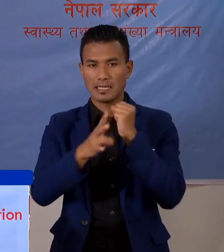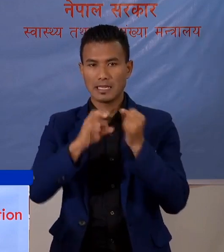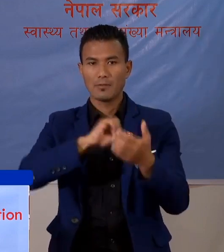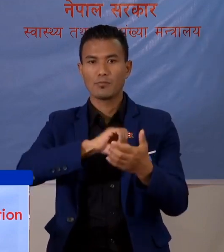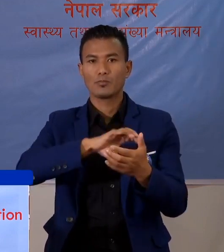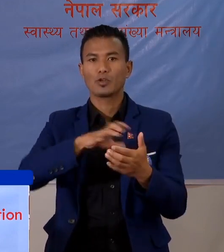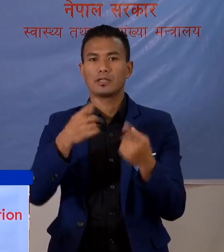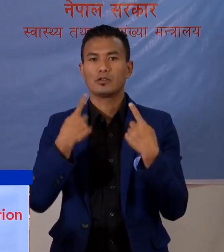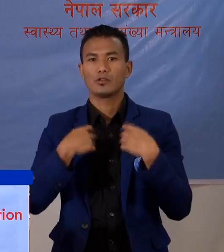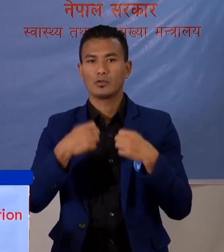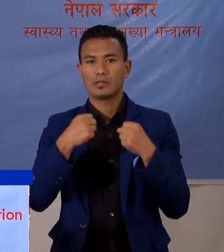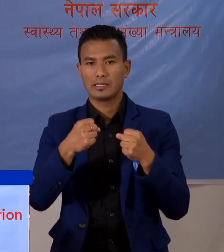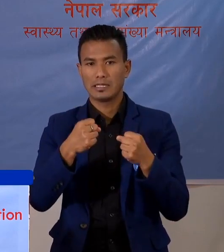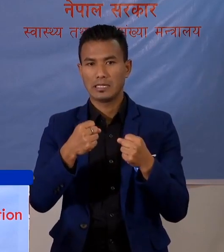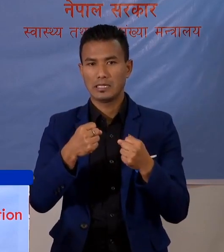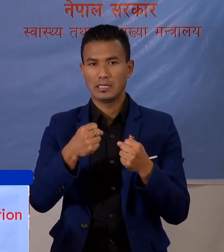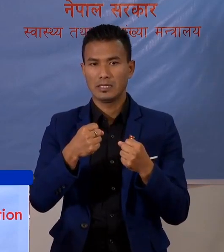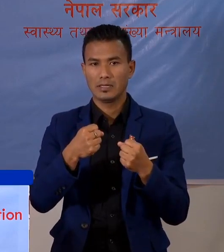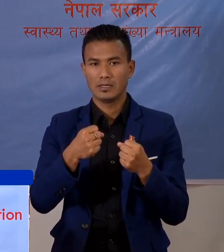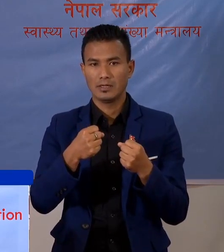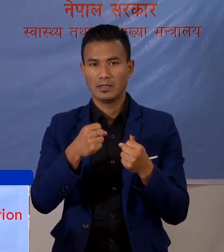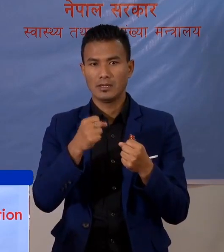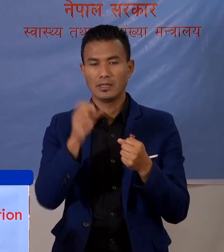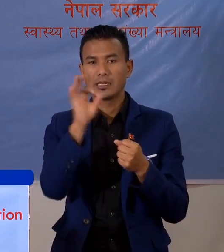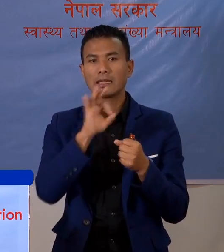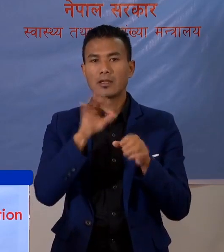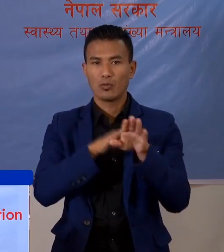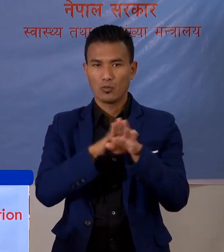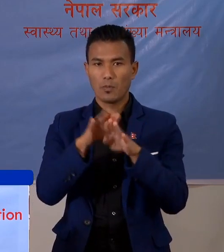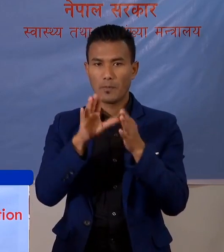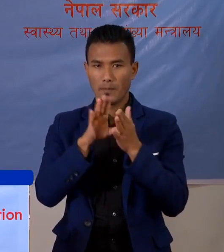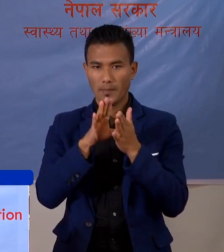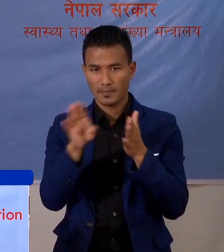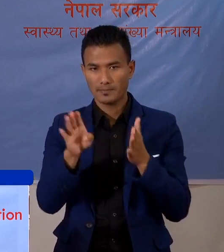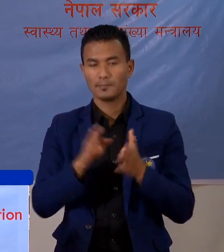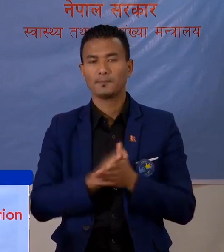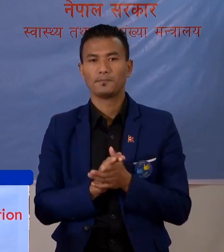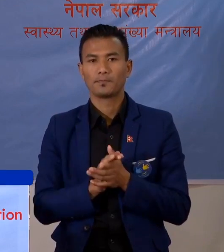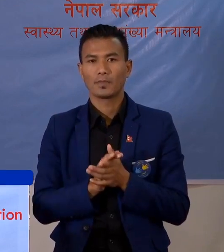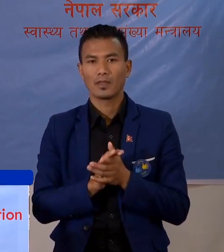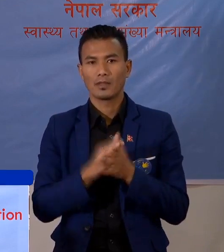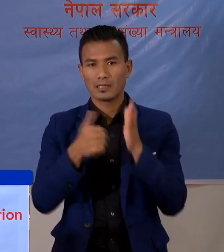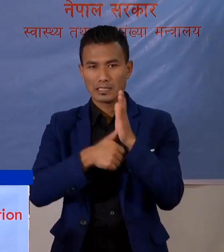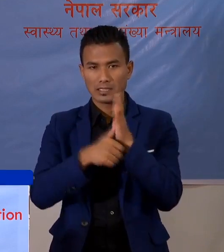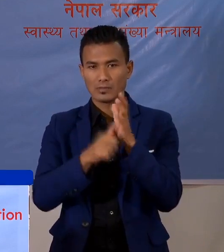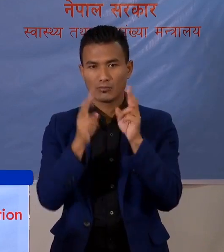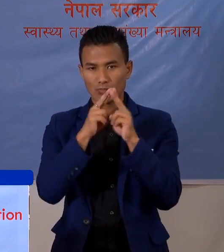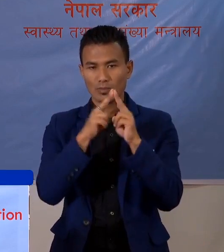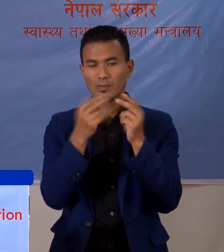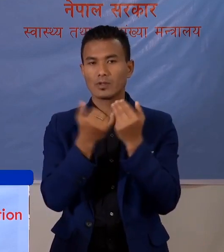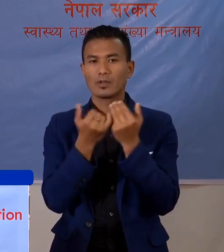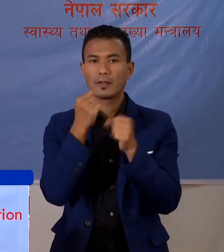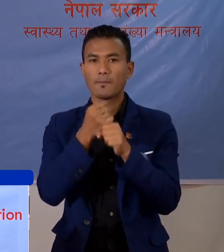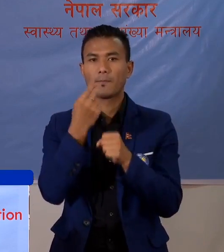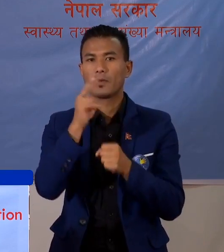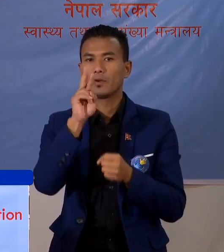पुपर्न बहर को